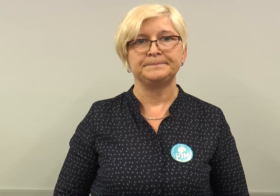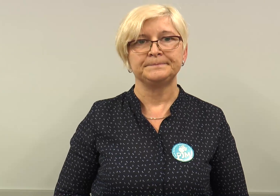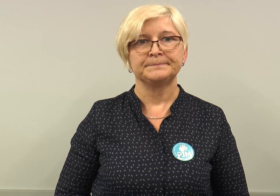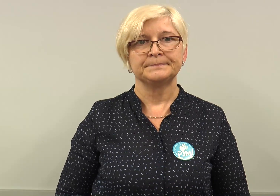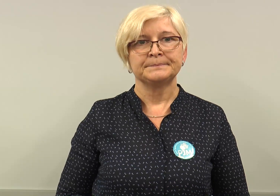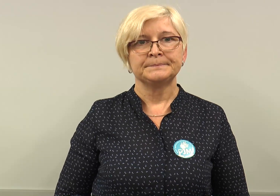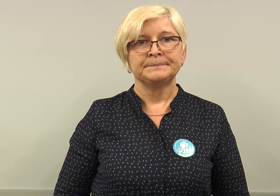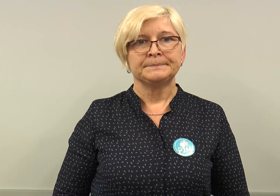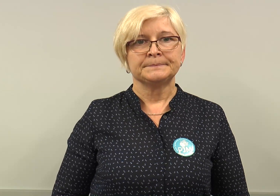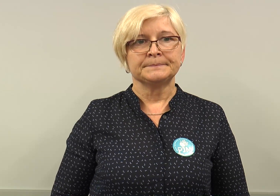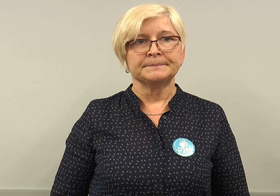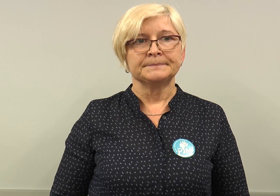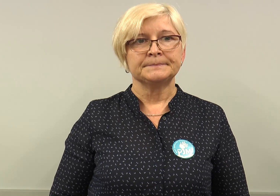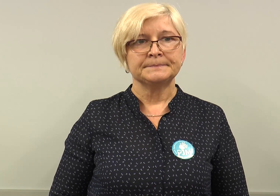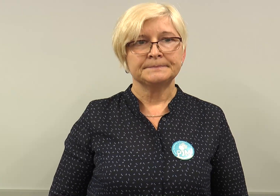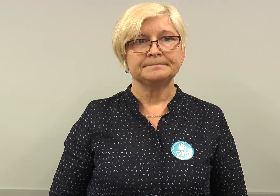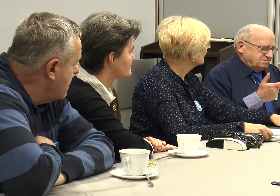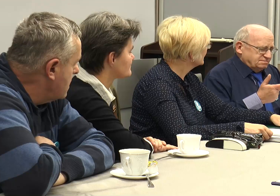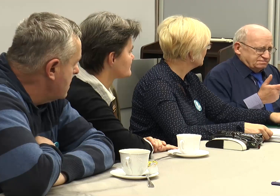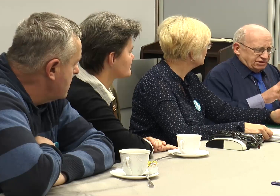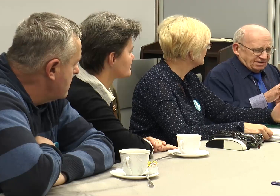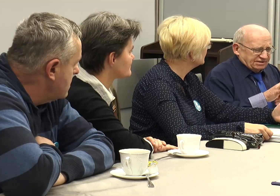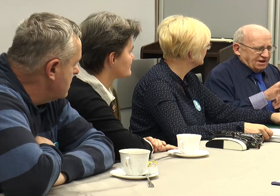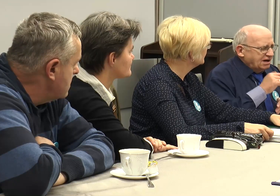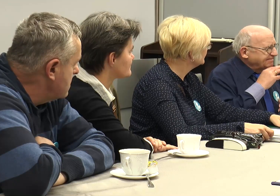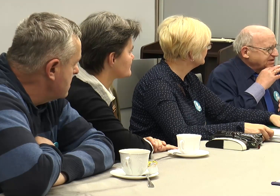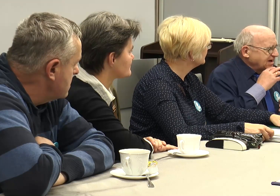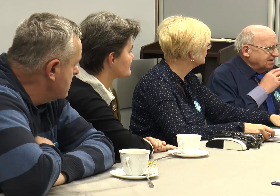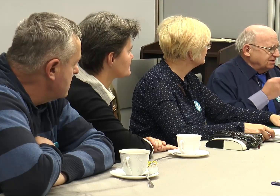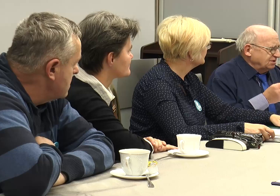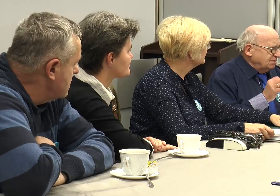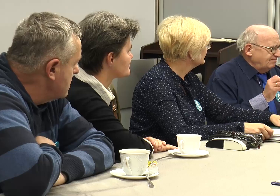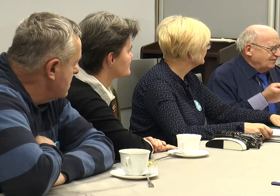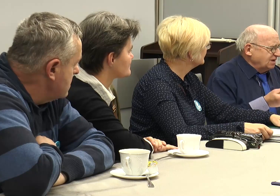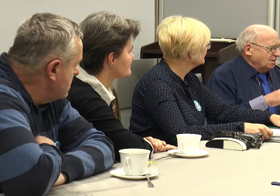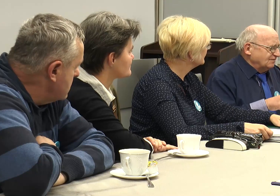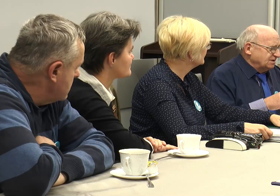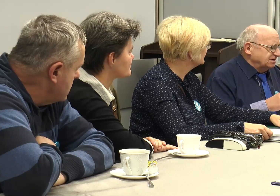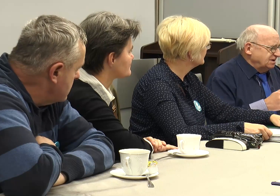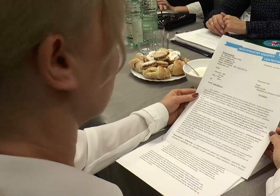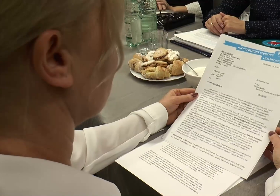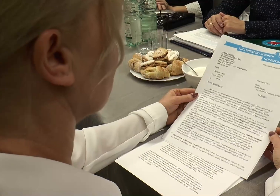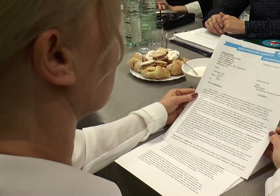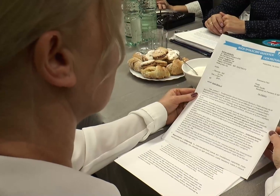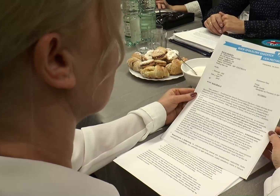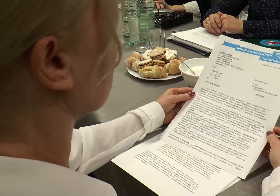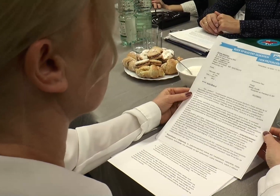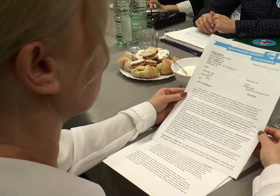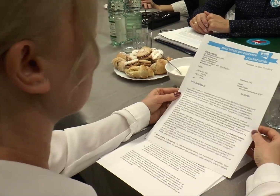język migowy był dla wszystkich. Dzięki uchwaleniu w 2011 roku ustawy o języku migowym i innych środkach komunikowania